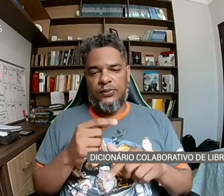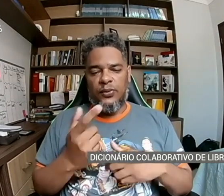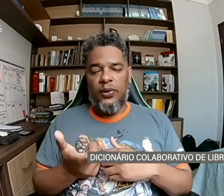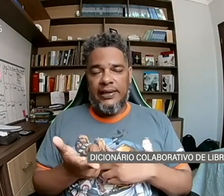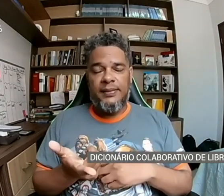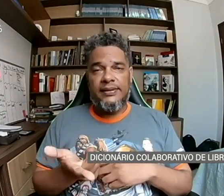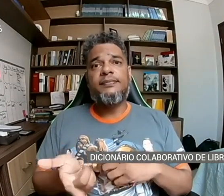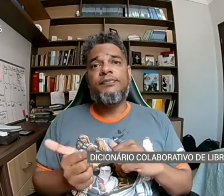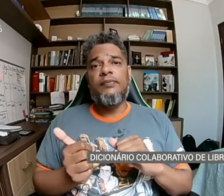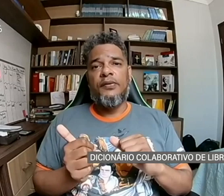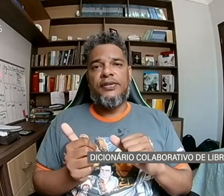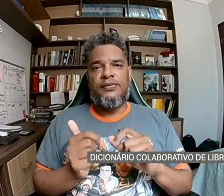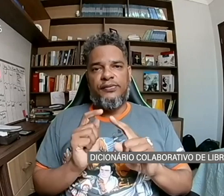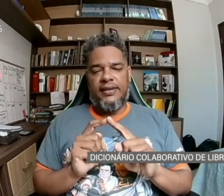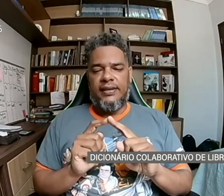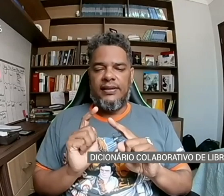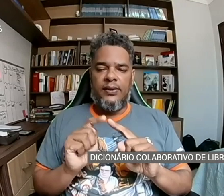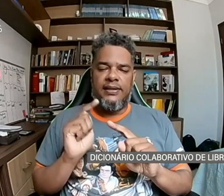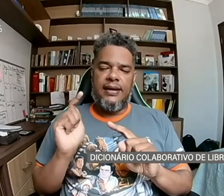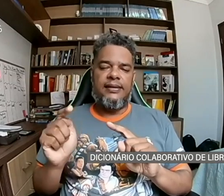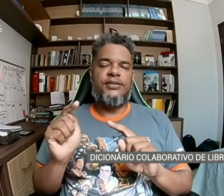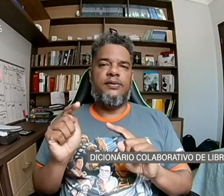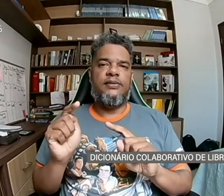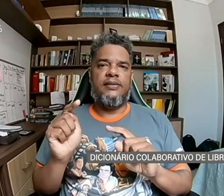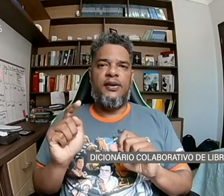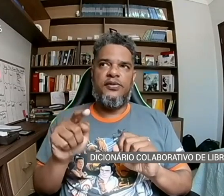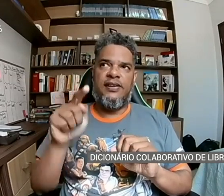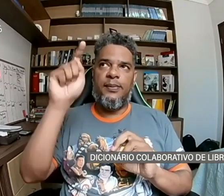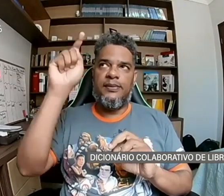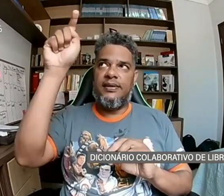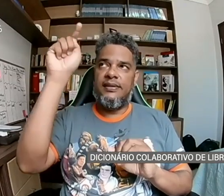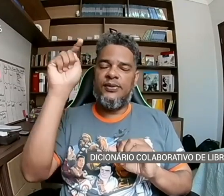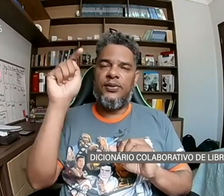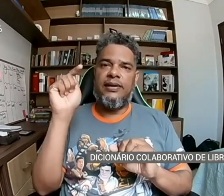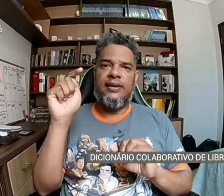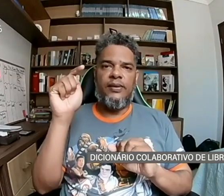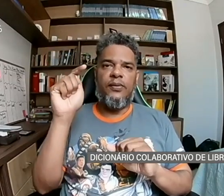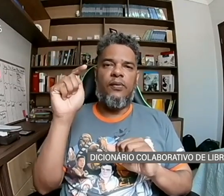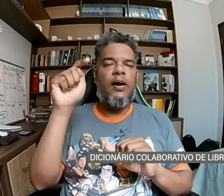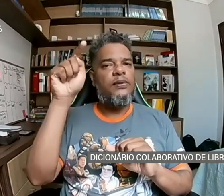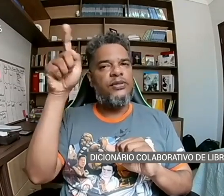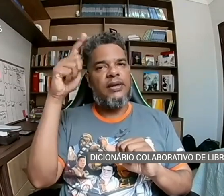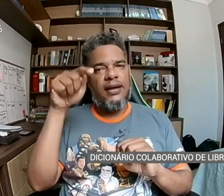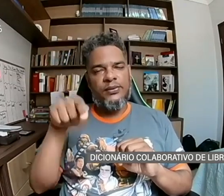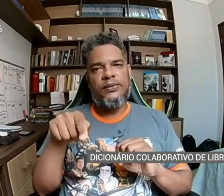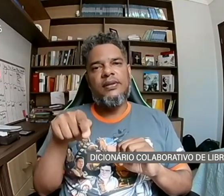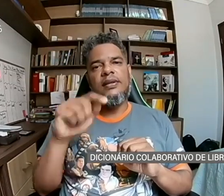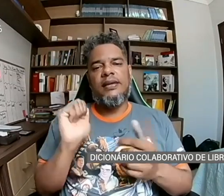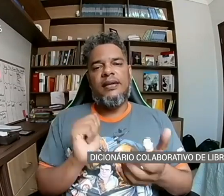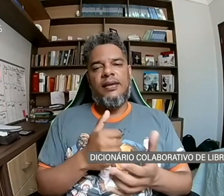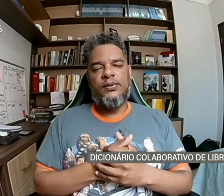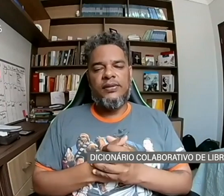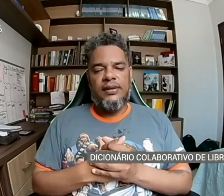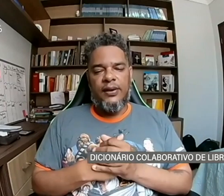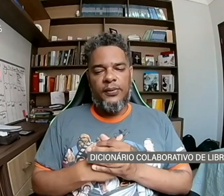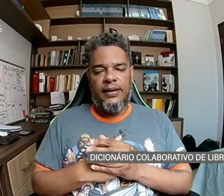Colibris, você vai ver que na hora de cadastrar o sinal, você vai poder escolher qual estado que o sinal é